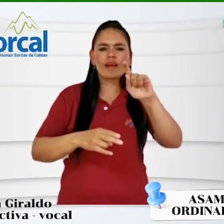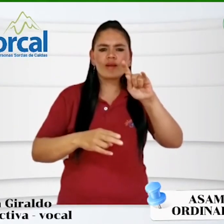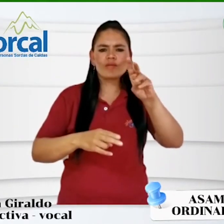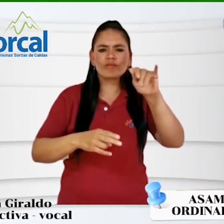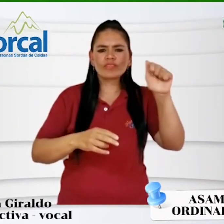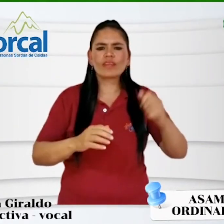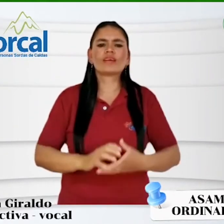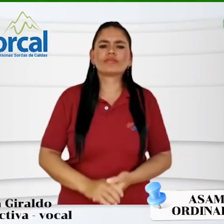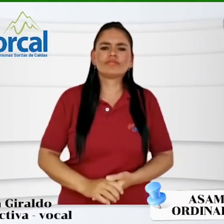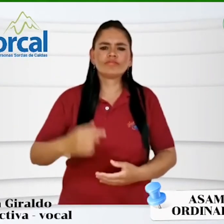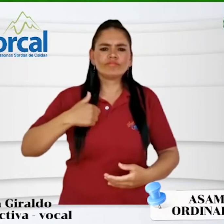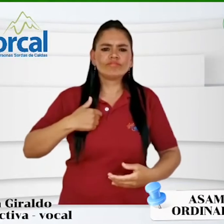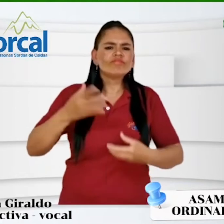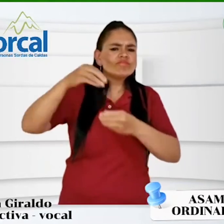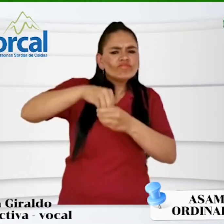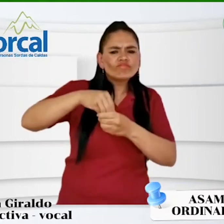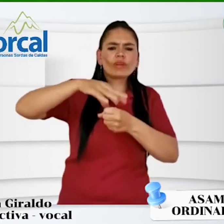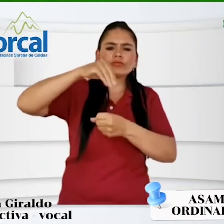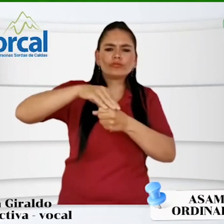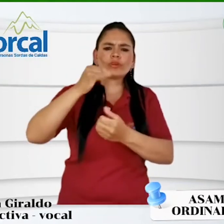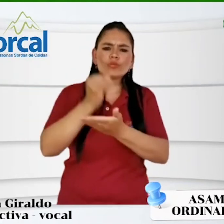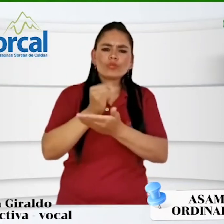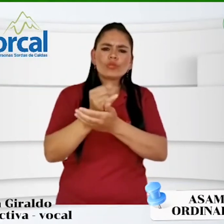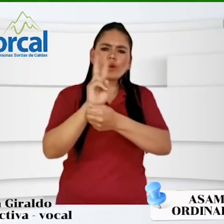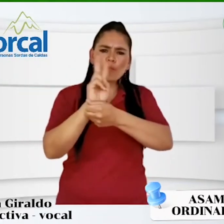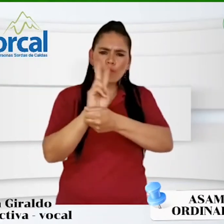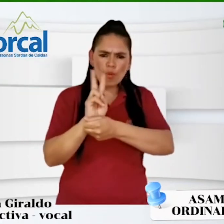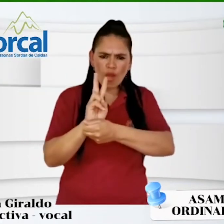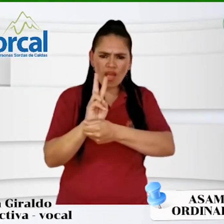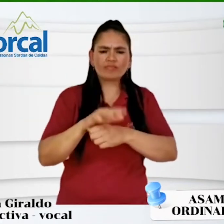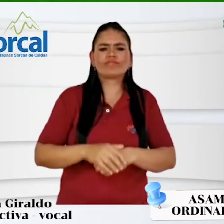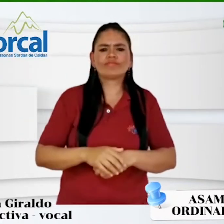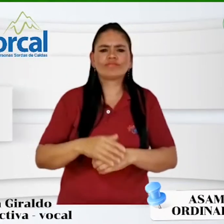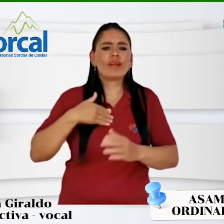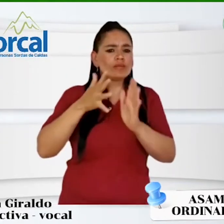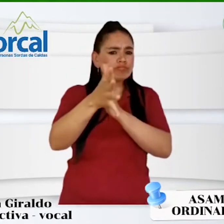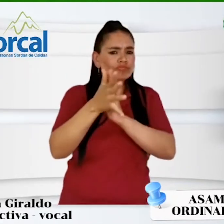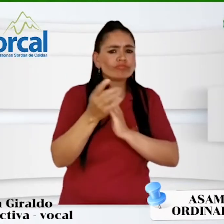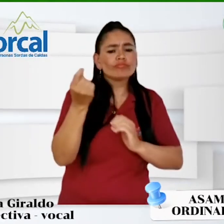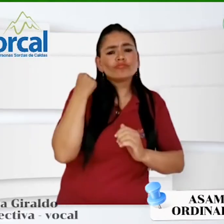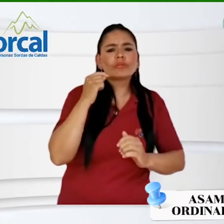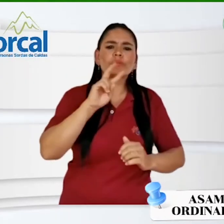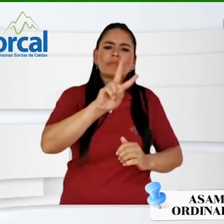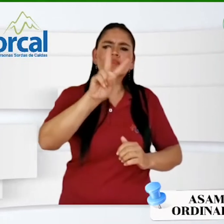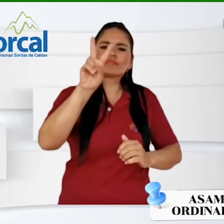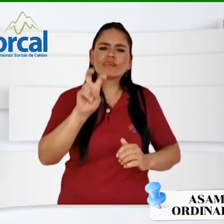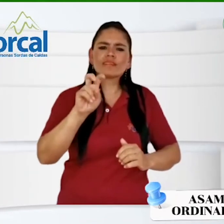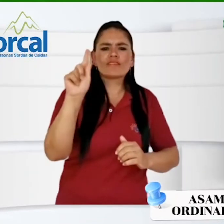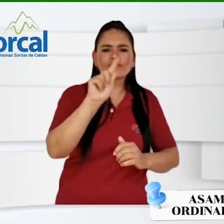Hago parte de la Junta Directiva de Azor Cal como vocal. Quiero informarles que el pasado